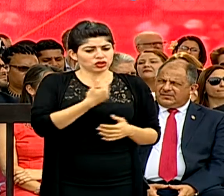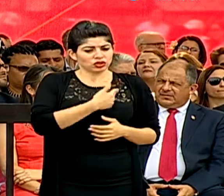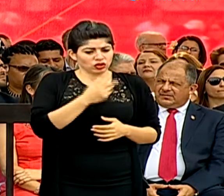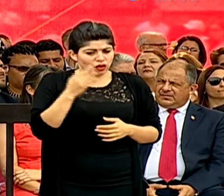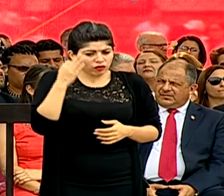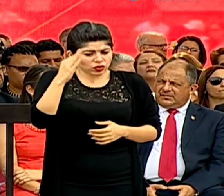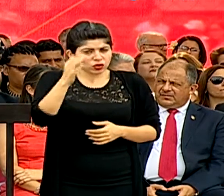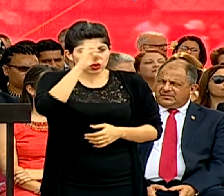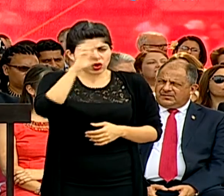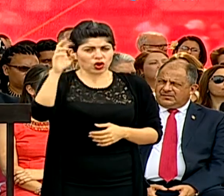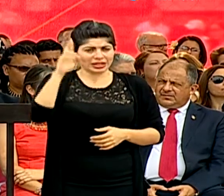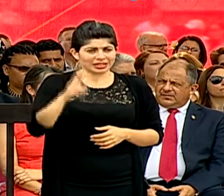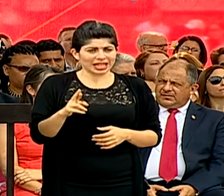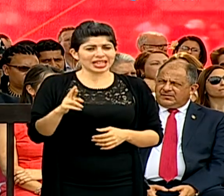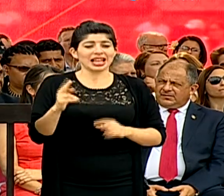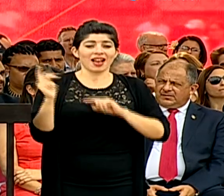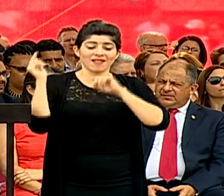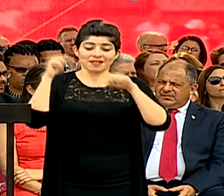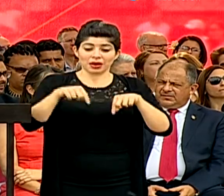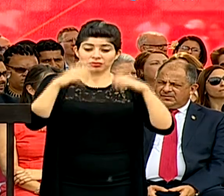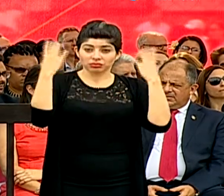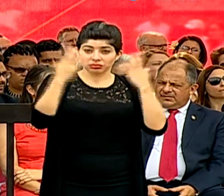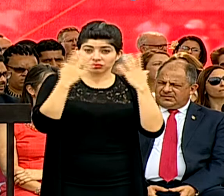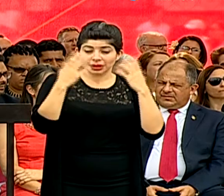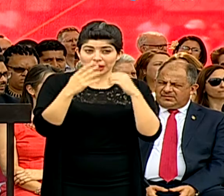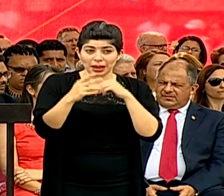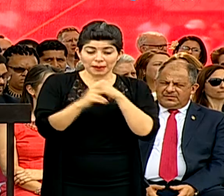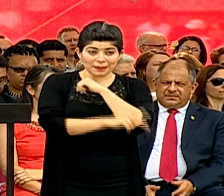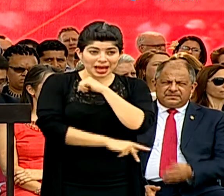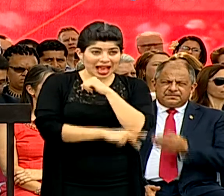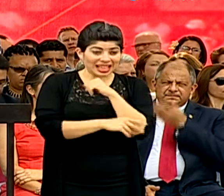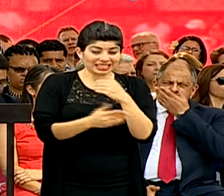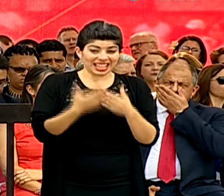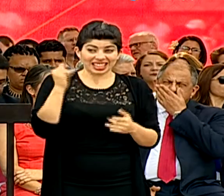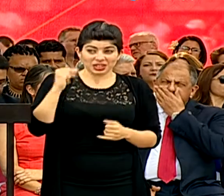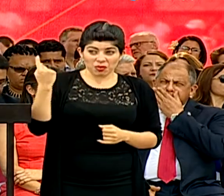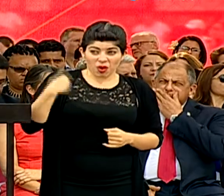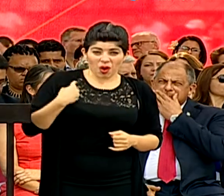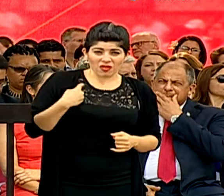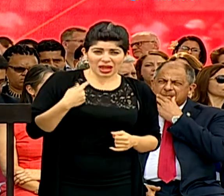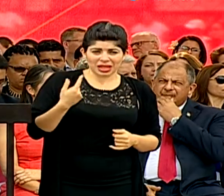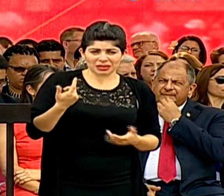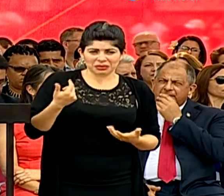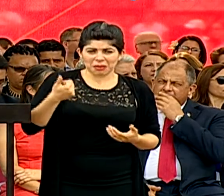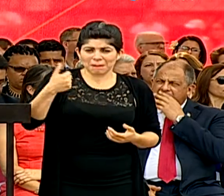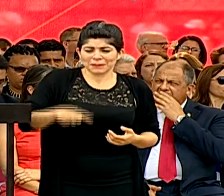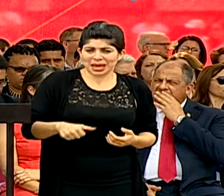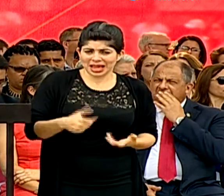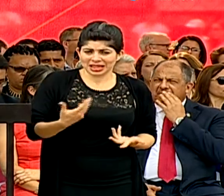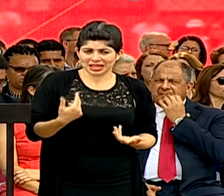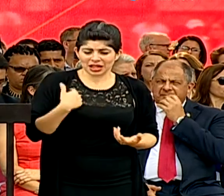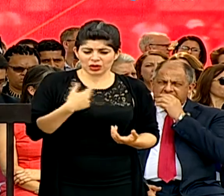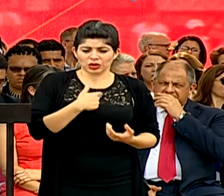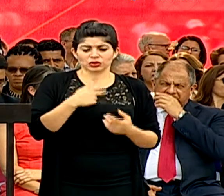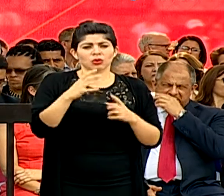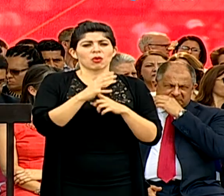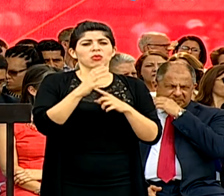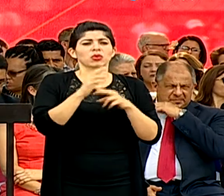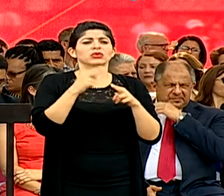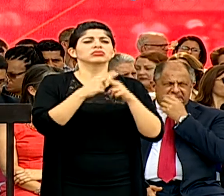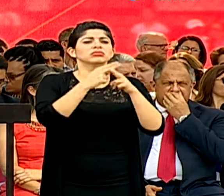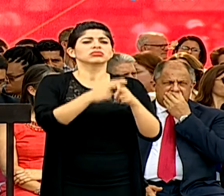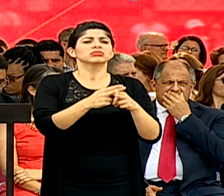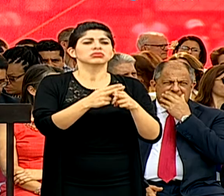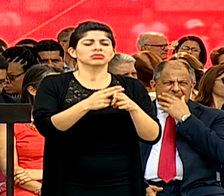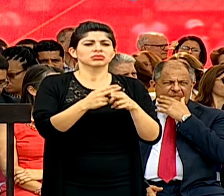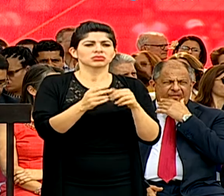futuro de Costa Rica y que vengamos a una celebración patria, casi que obligados, es una pérdida de lo que nuestro popularmente le llamaban